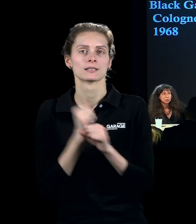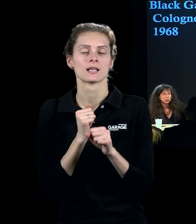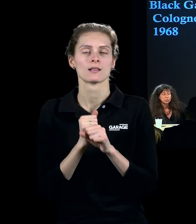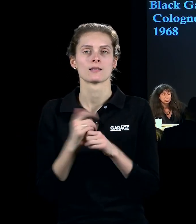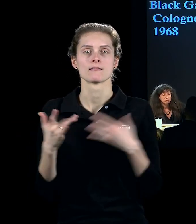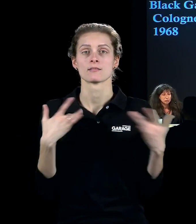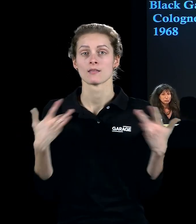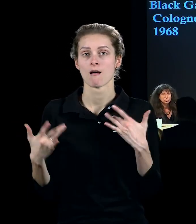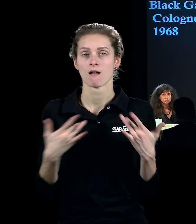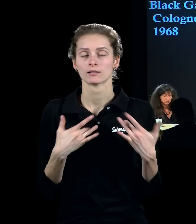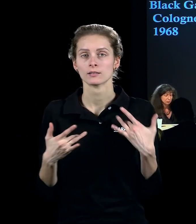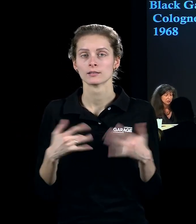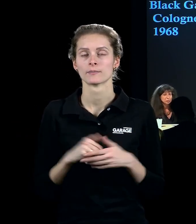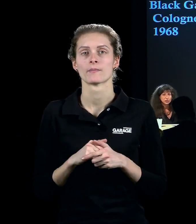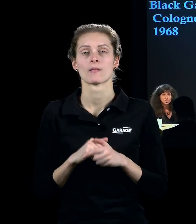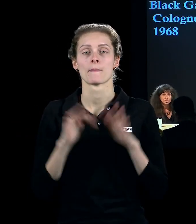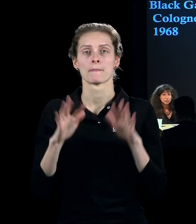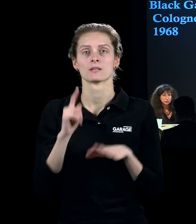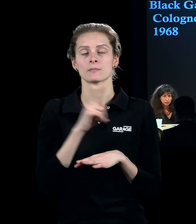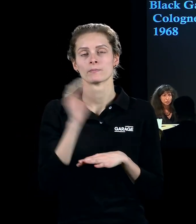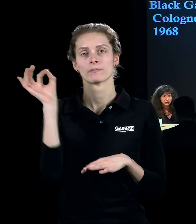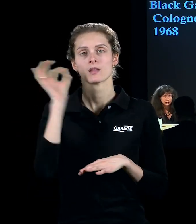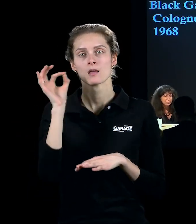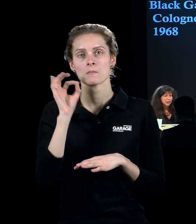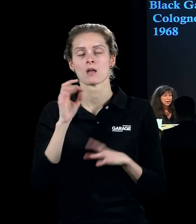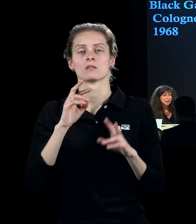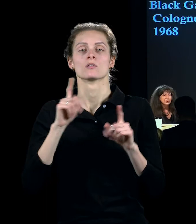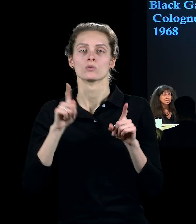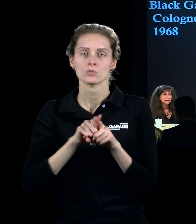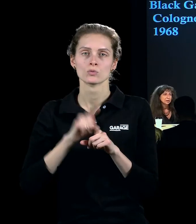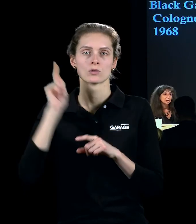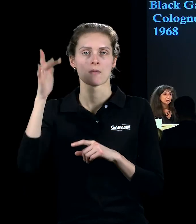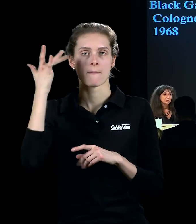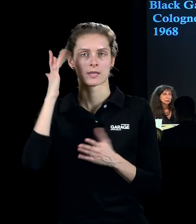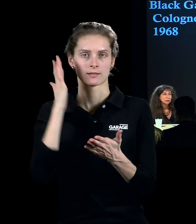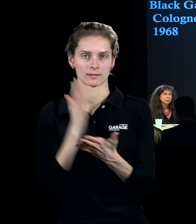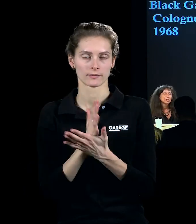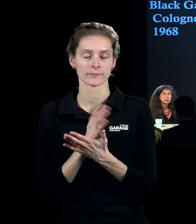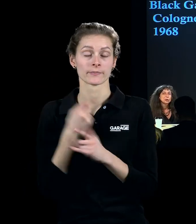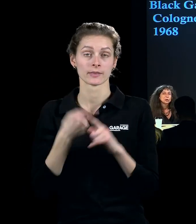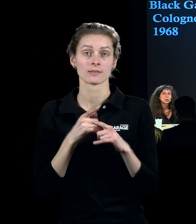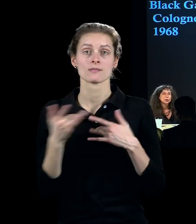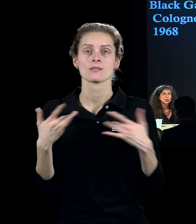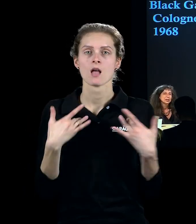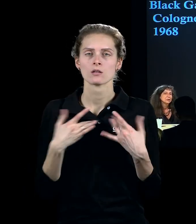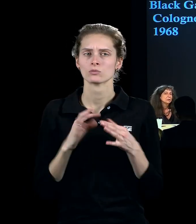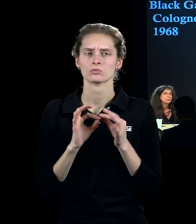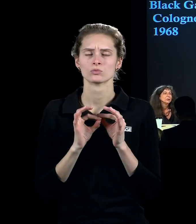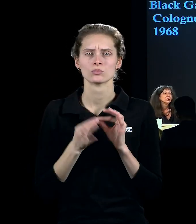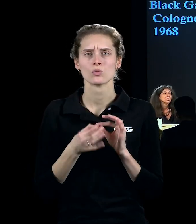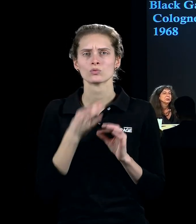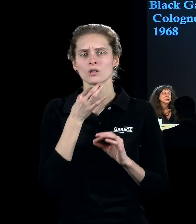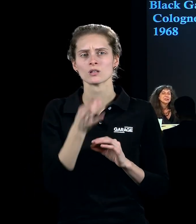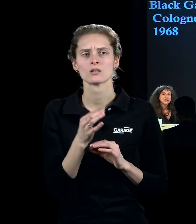театр, который был в Германии и в Америке, и это театр, про который очень сложно сказать, в